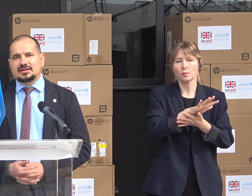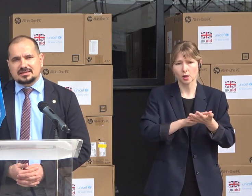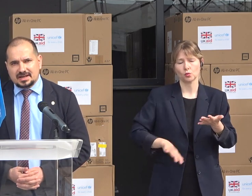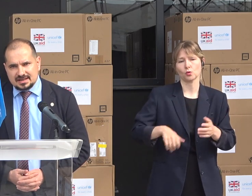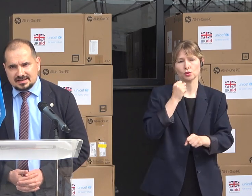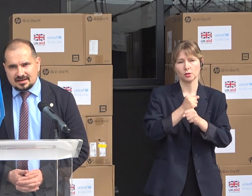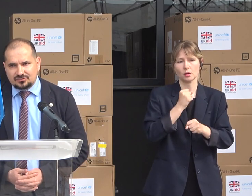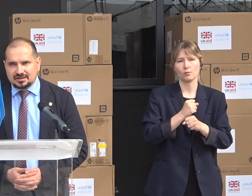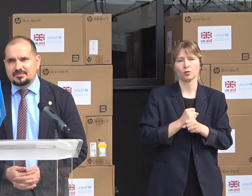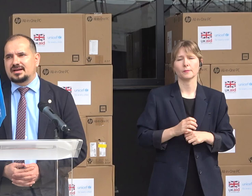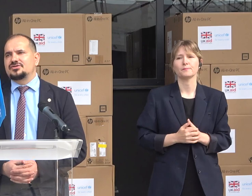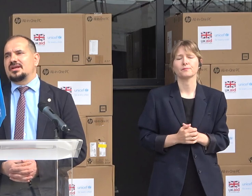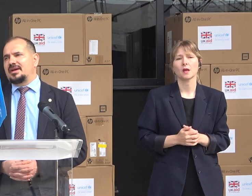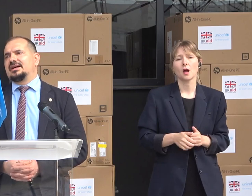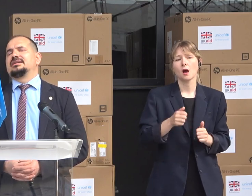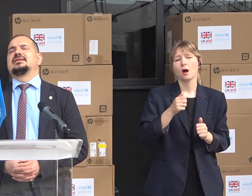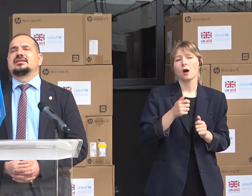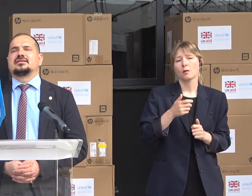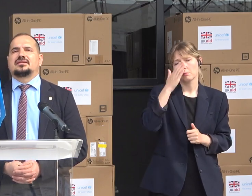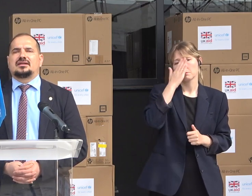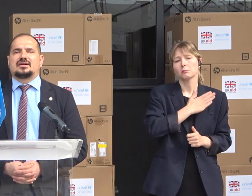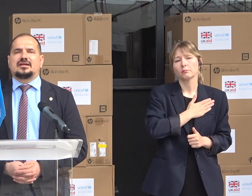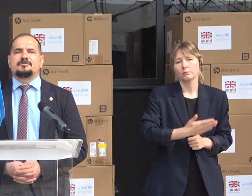Toată admirația, toată plăcăciunea mea,